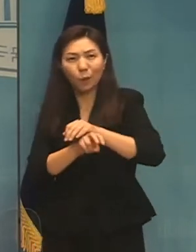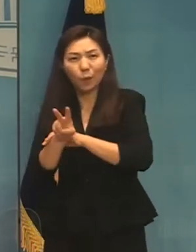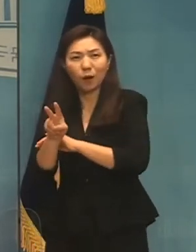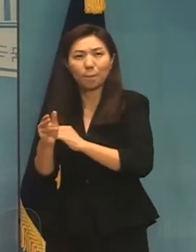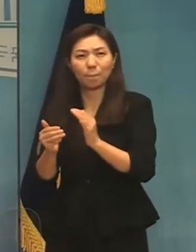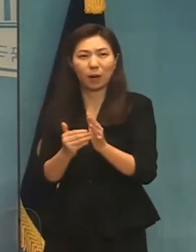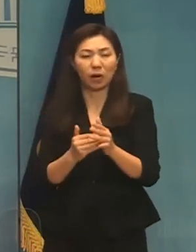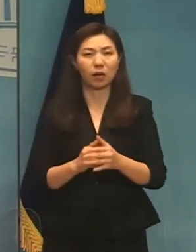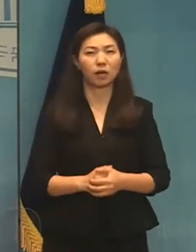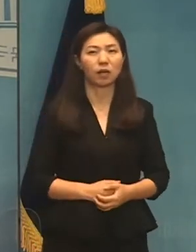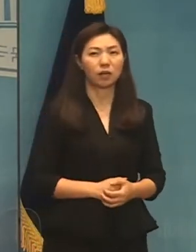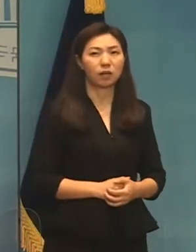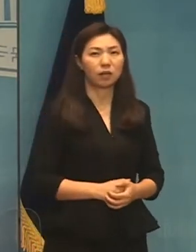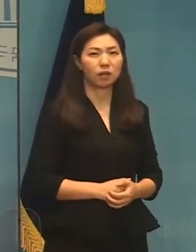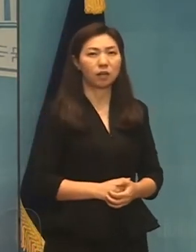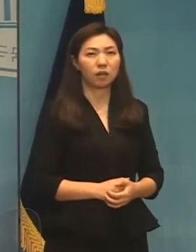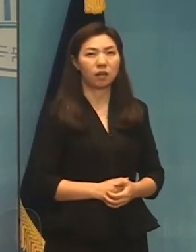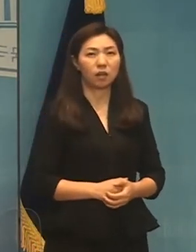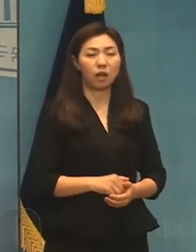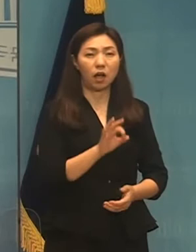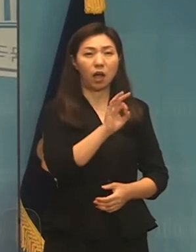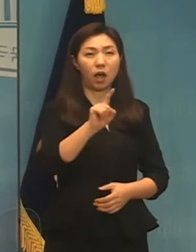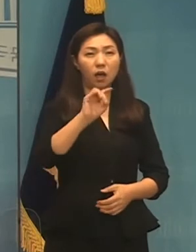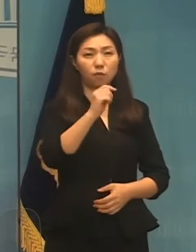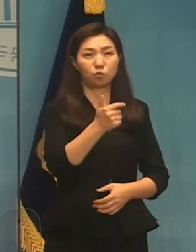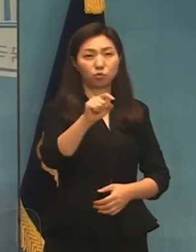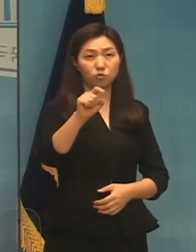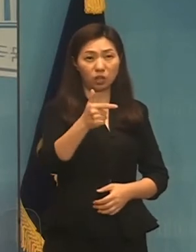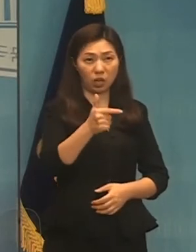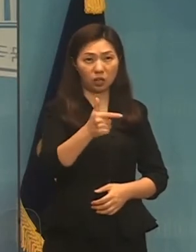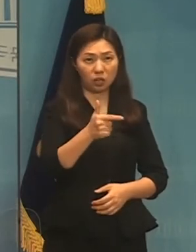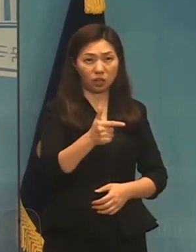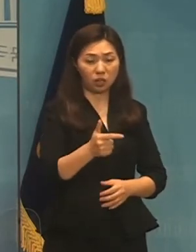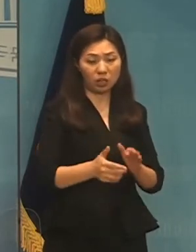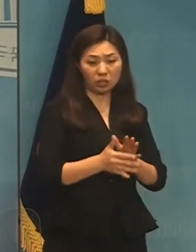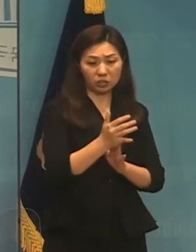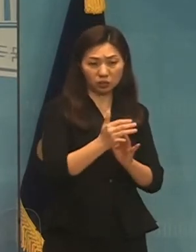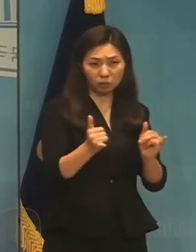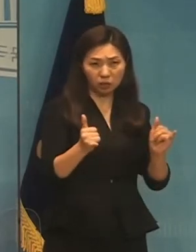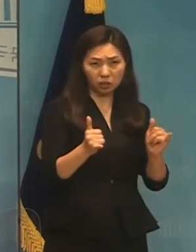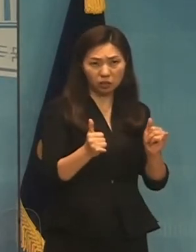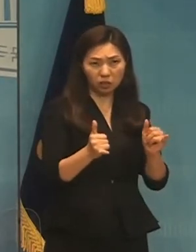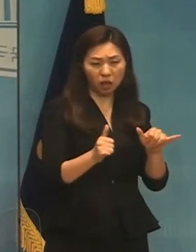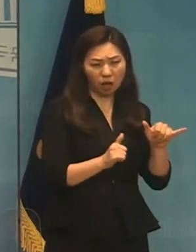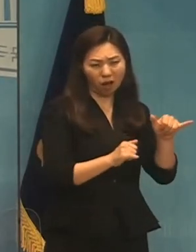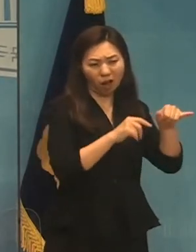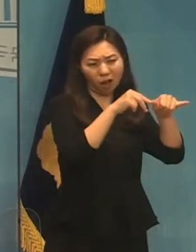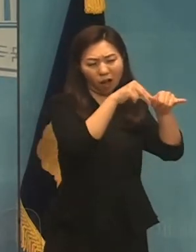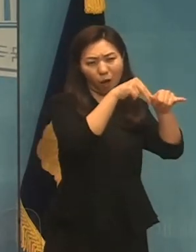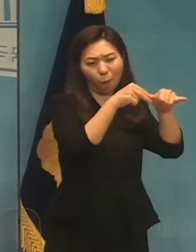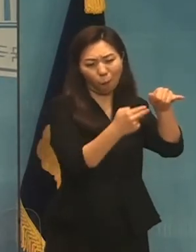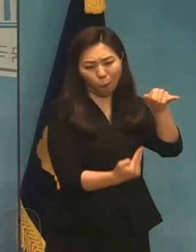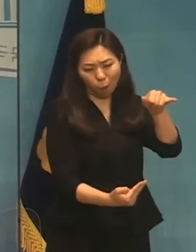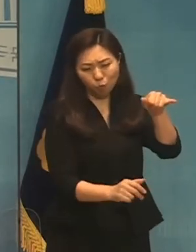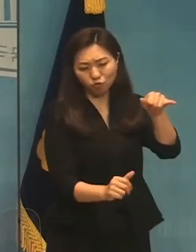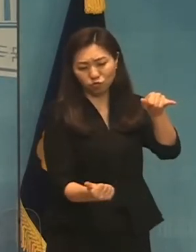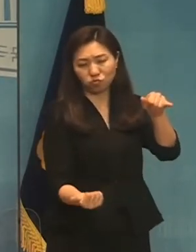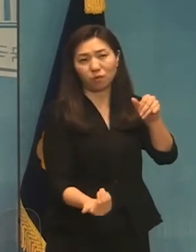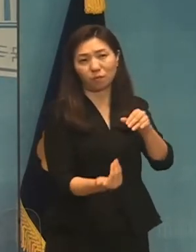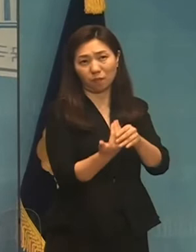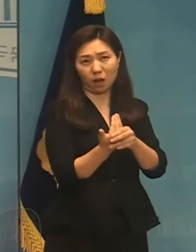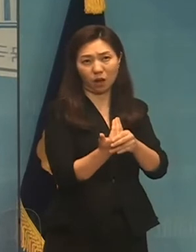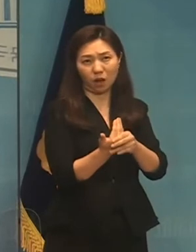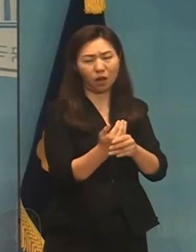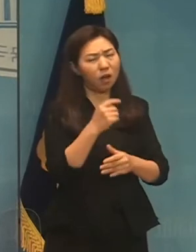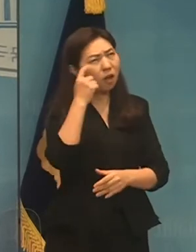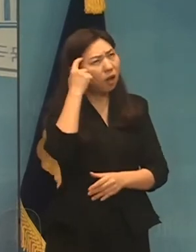아프간 국민들은 사유의 비행기의 배달이 나와 떨어져 죽지도 못했습니다. 떠오르는 장면이 있지 않습니까?